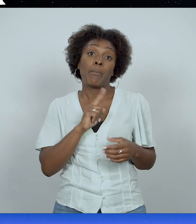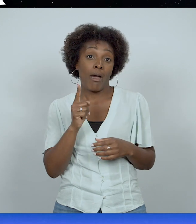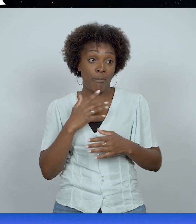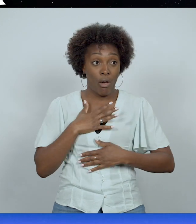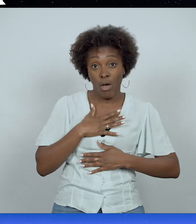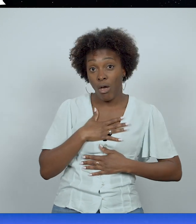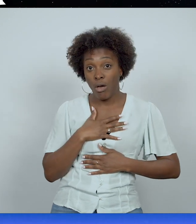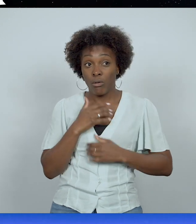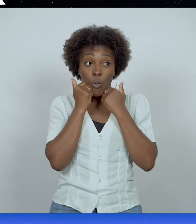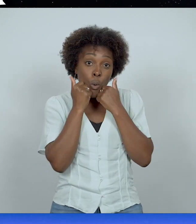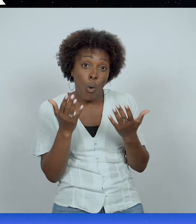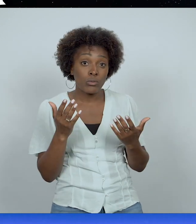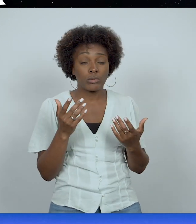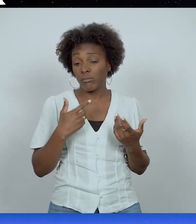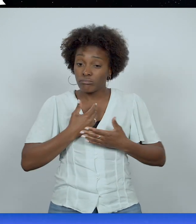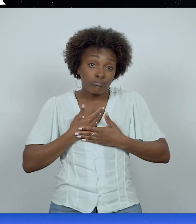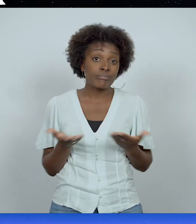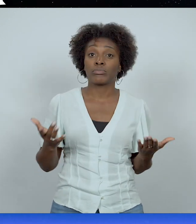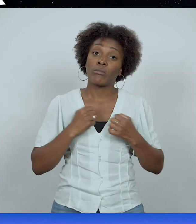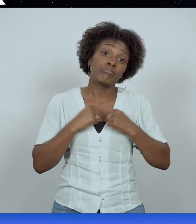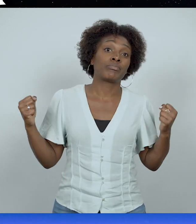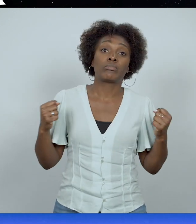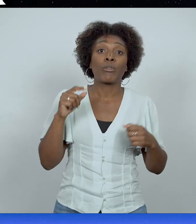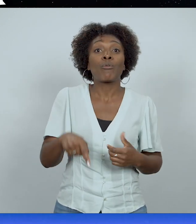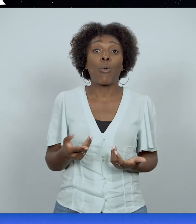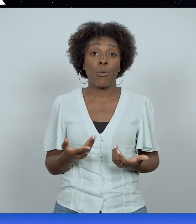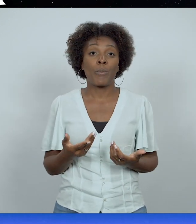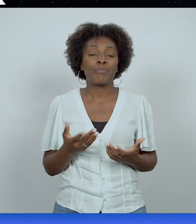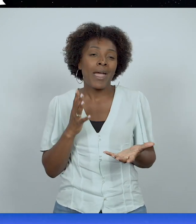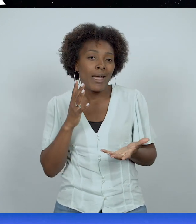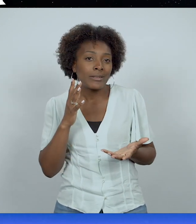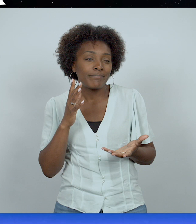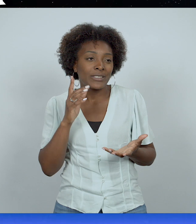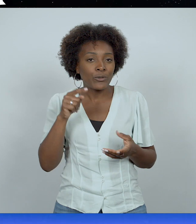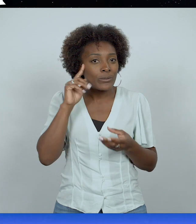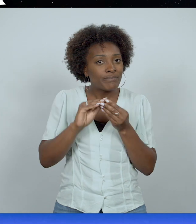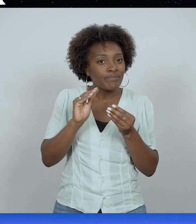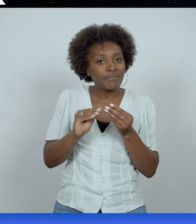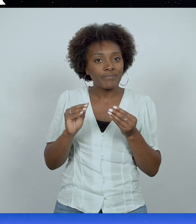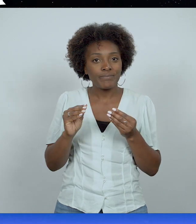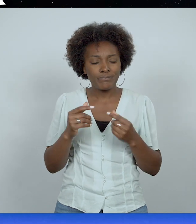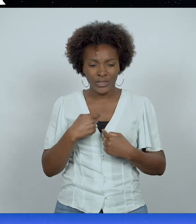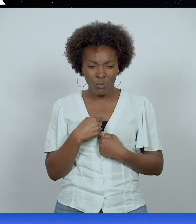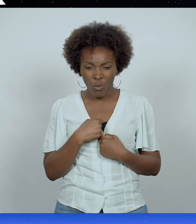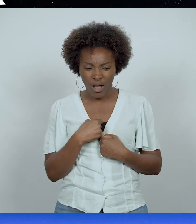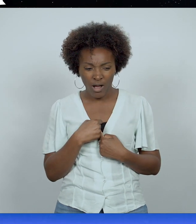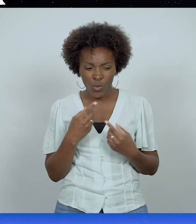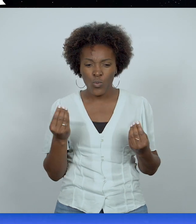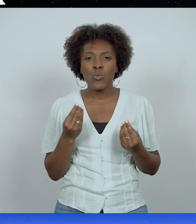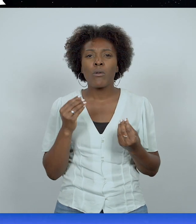peur, de ne pas avoir honte d'être transparent. La question que tu dois te poser maintenant, c'est de dire, où est-ce que j'étais dans le rêve